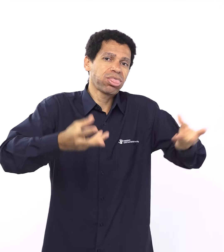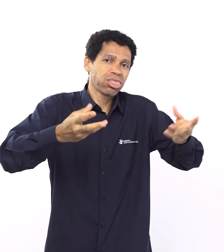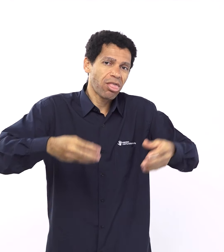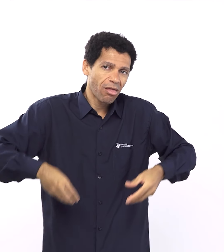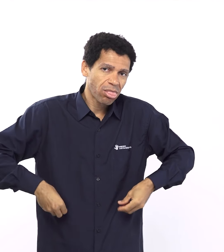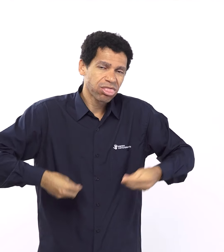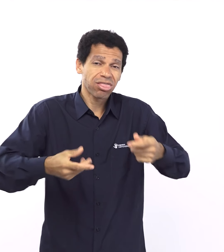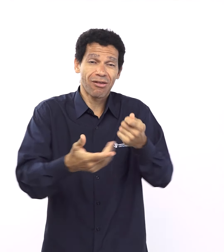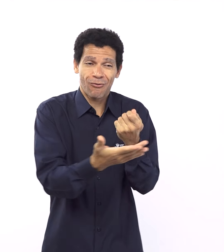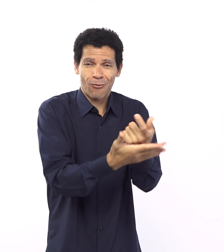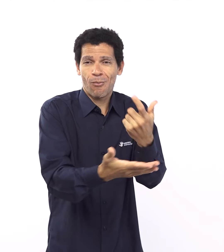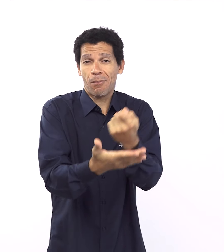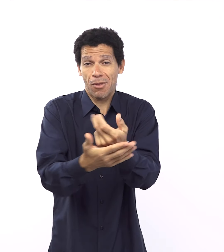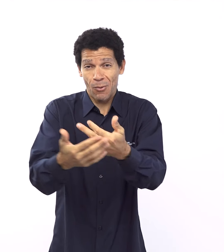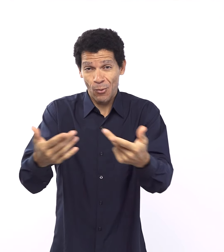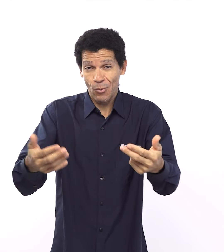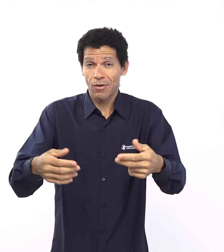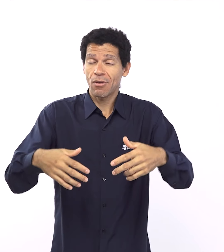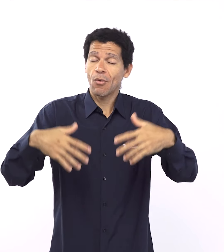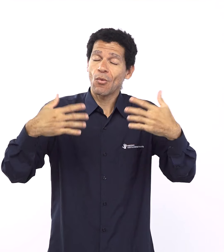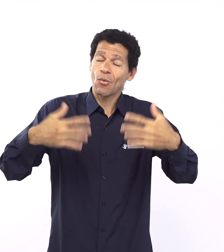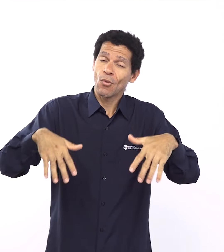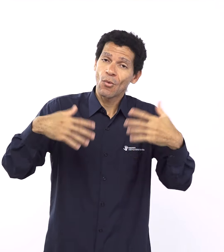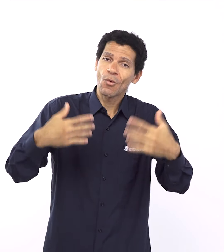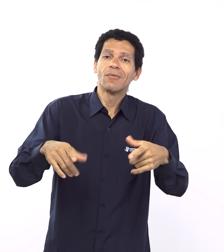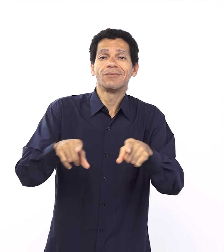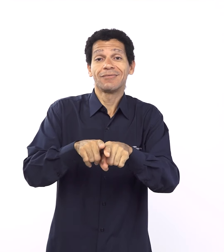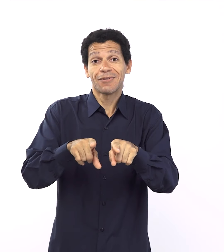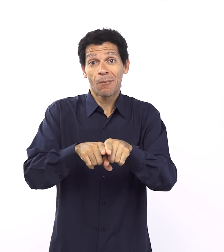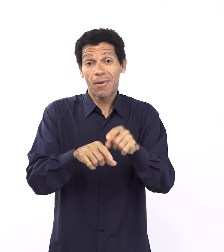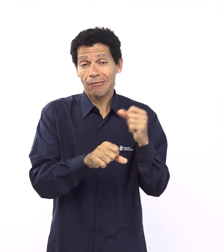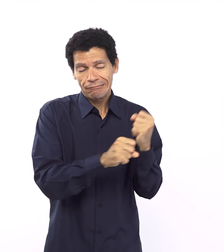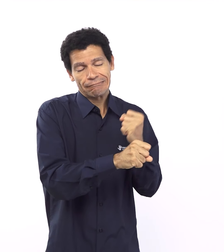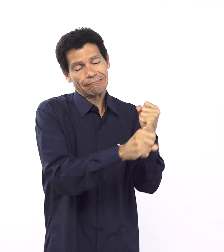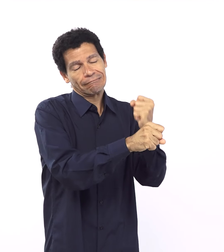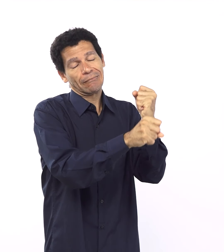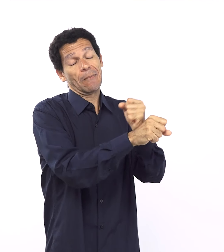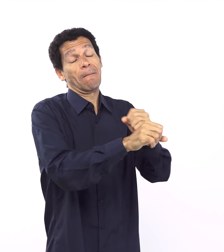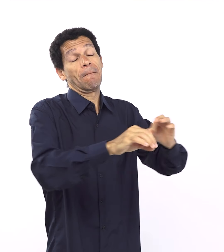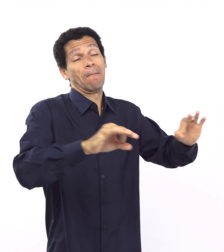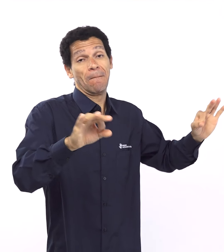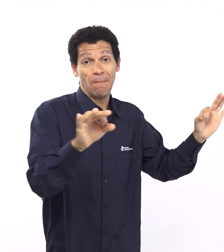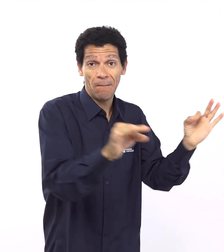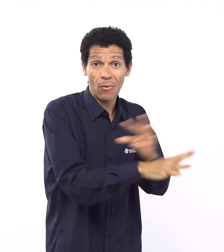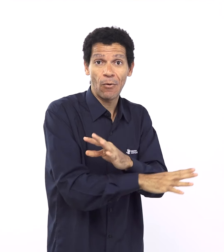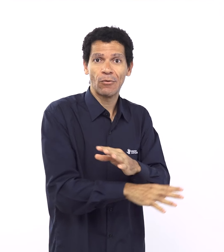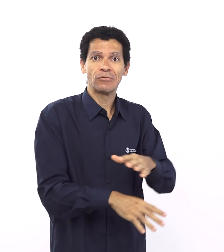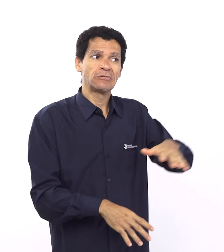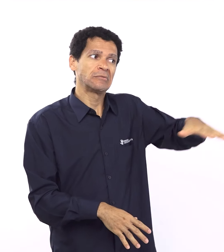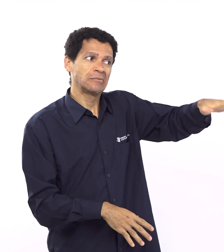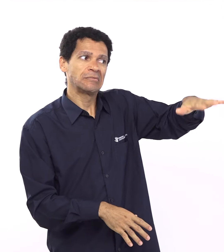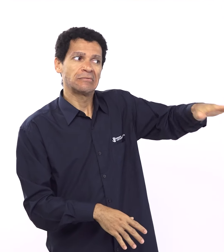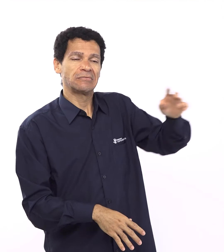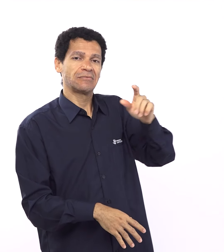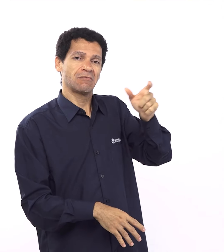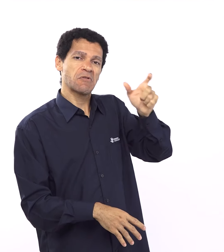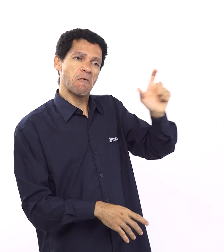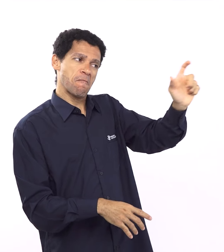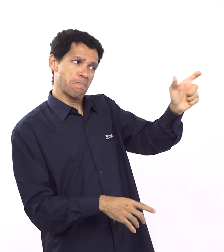de vez em quando aparece uma notícia, esses dias teve a notícia de alguém que ganhou na loteria, mas não foi buscar o prêmio,